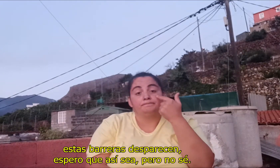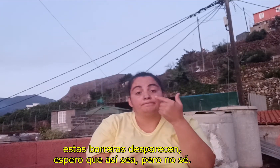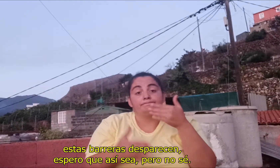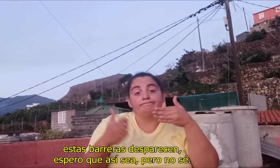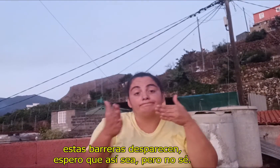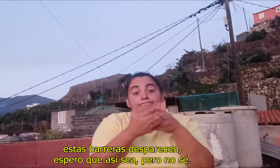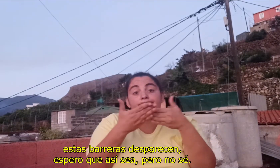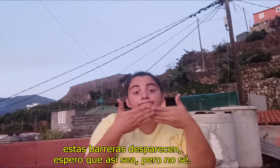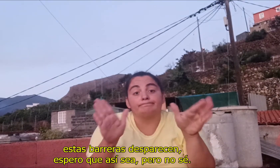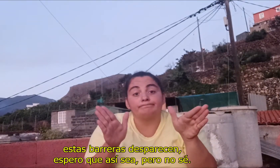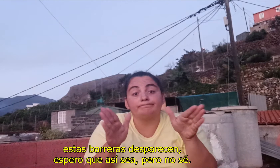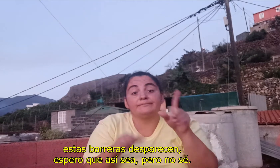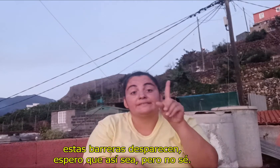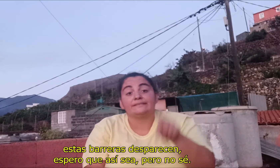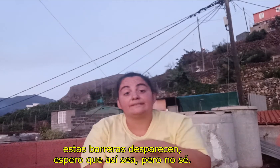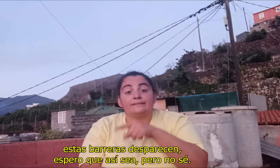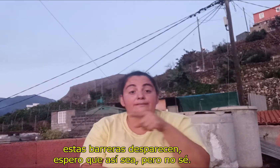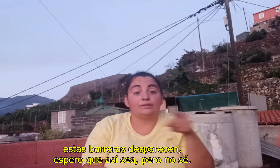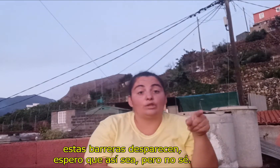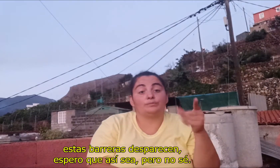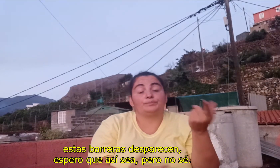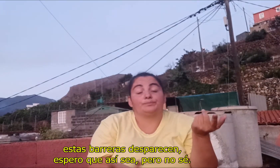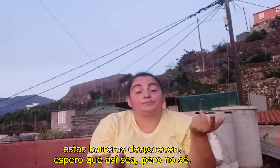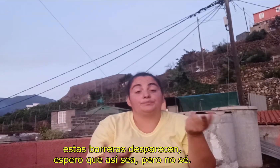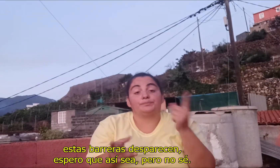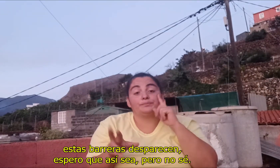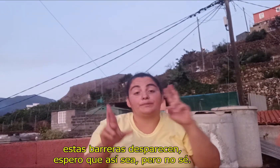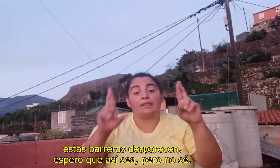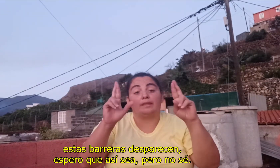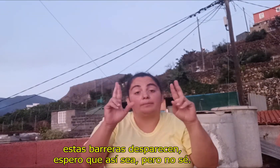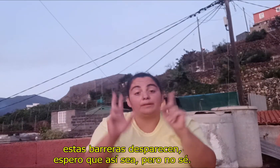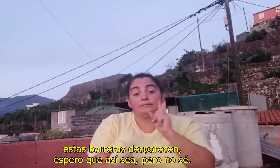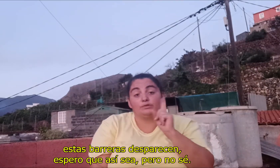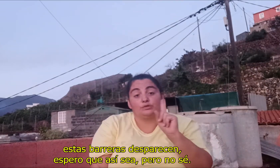barreras desaparecen. Espero que así sea, pero no sé.